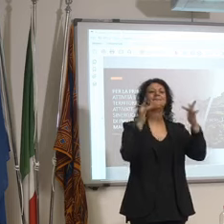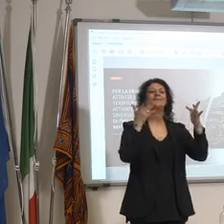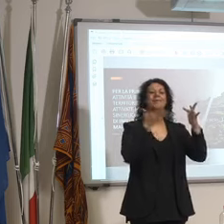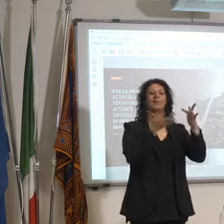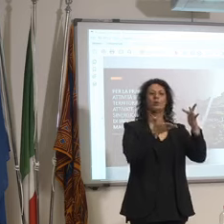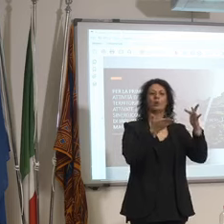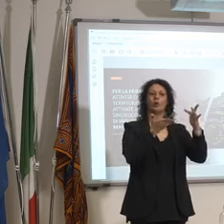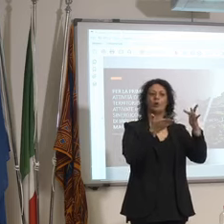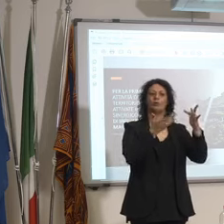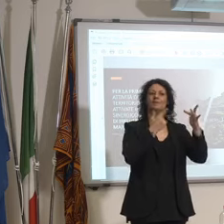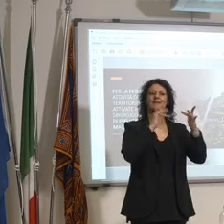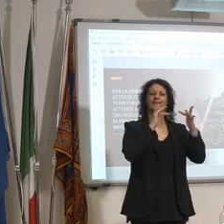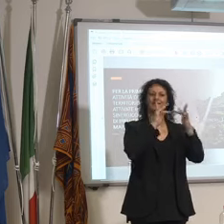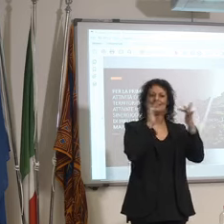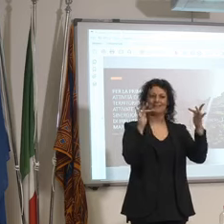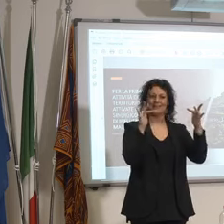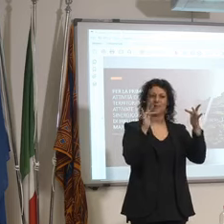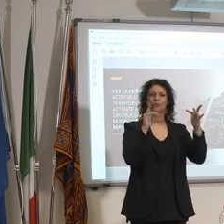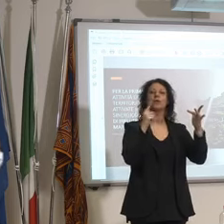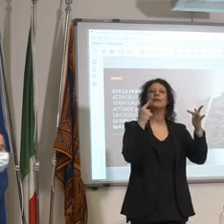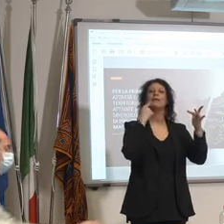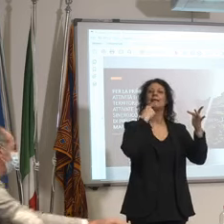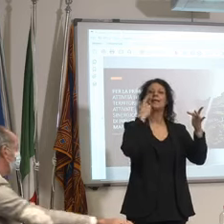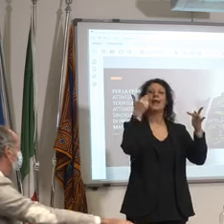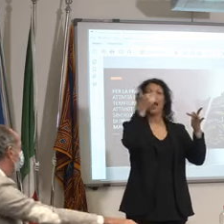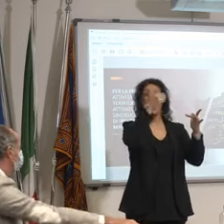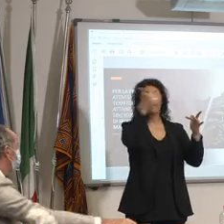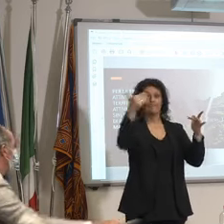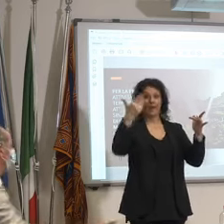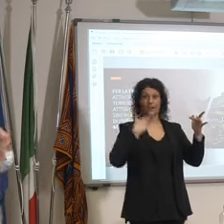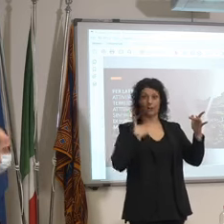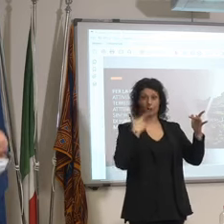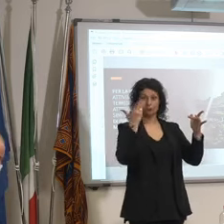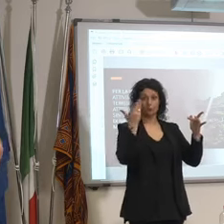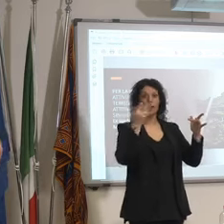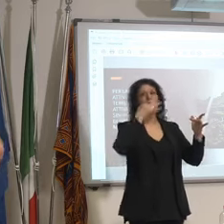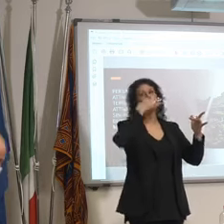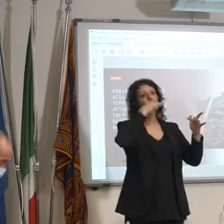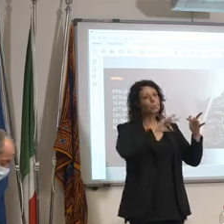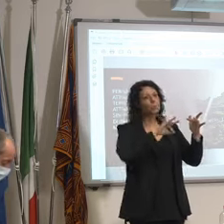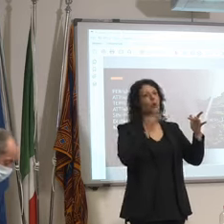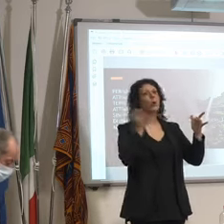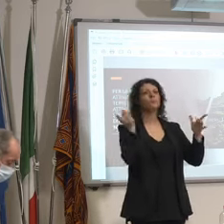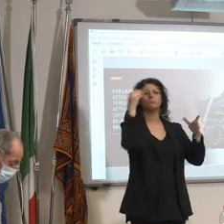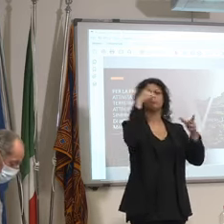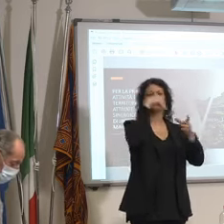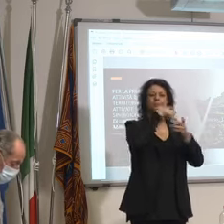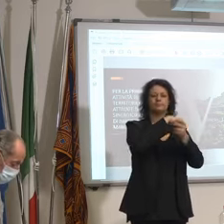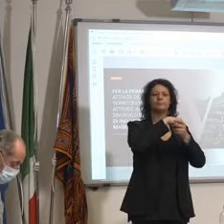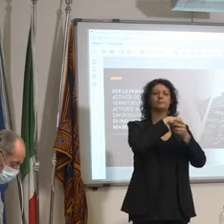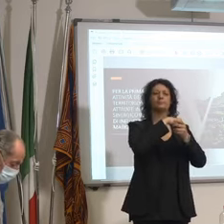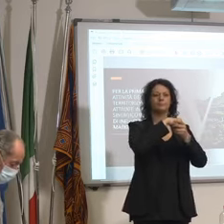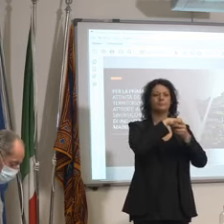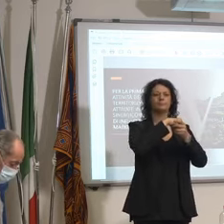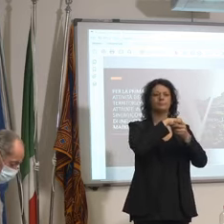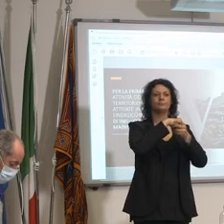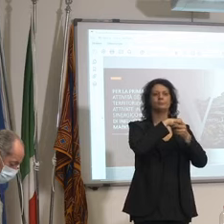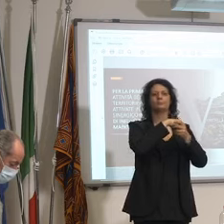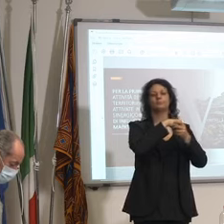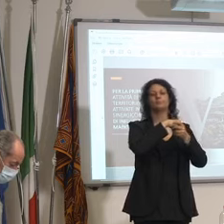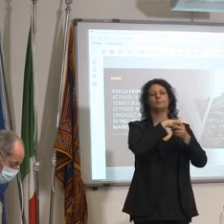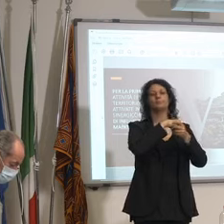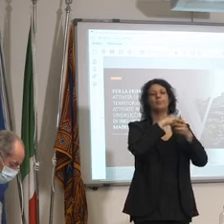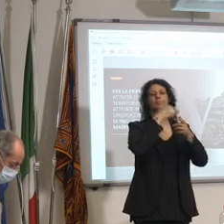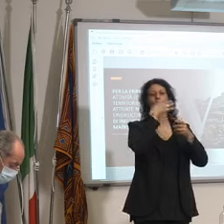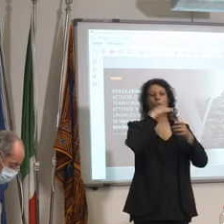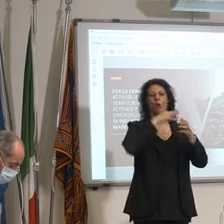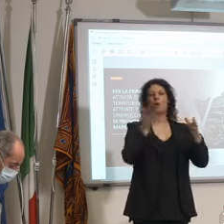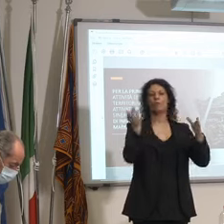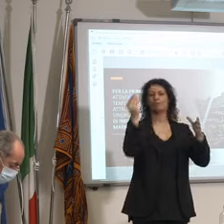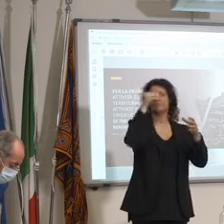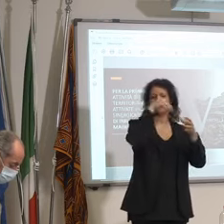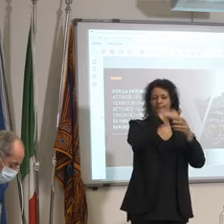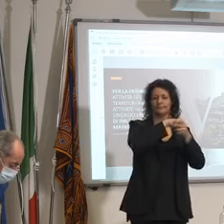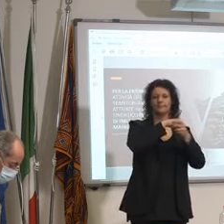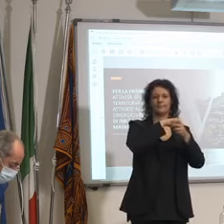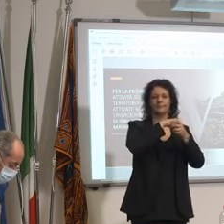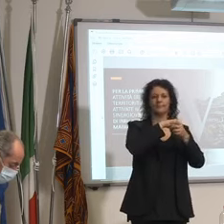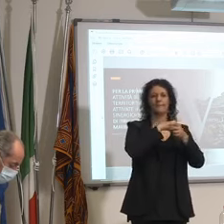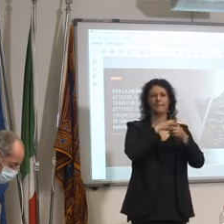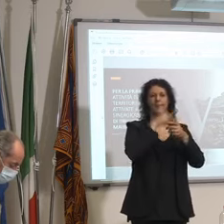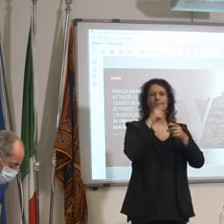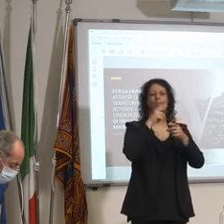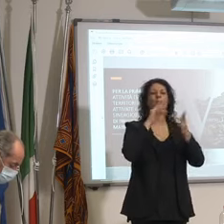strasberghiera o alberghiera eccetera può iscriversi direttamente sul portale Maginal del